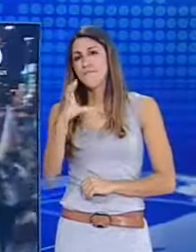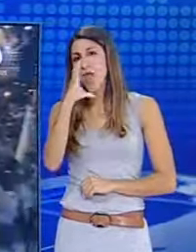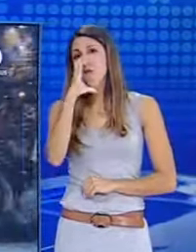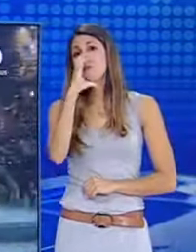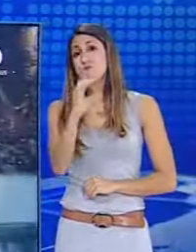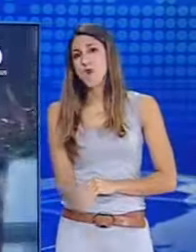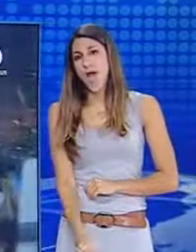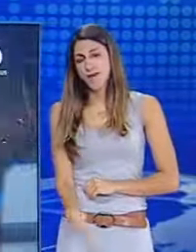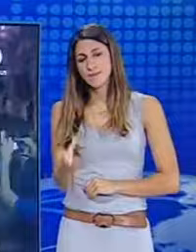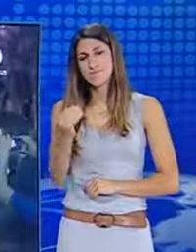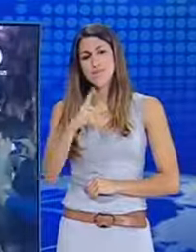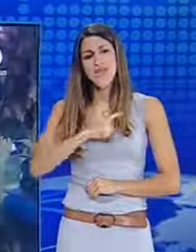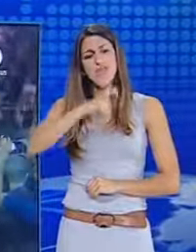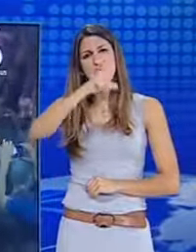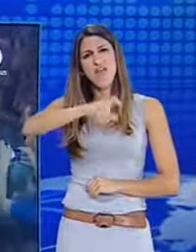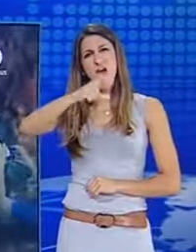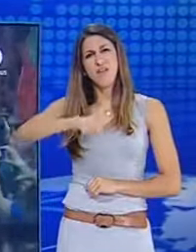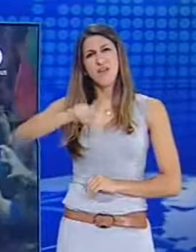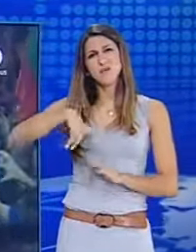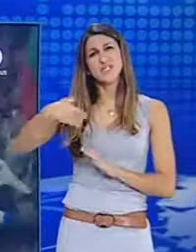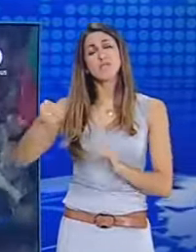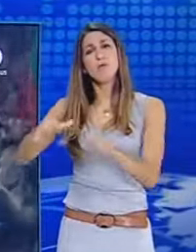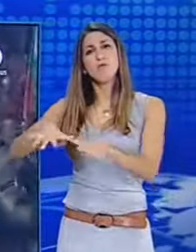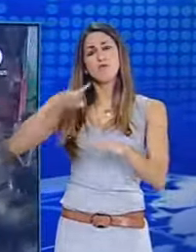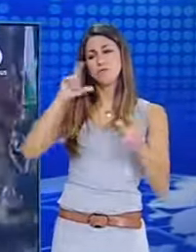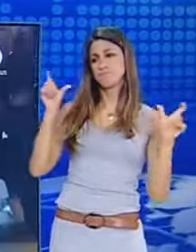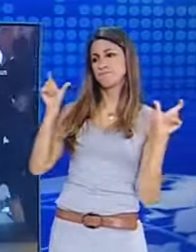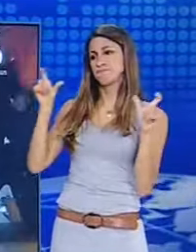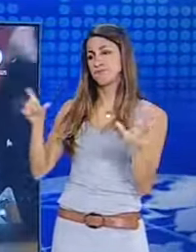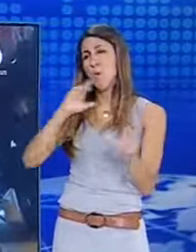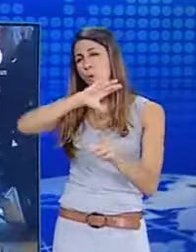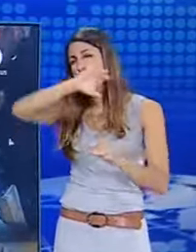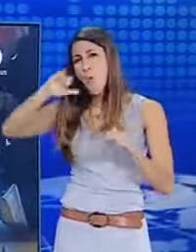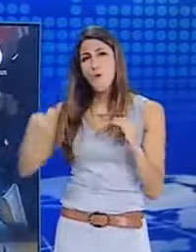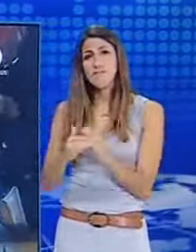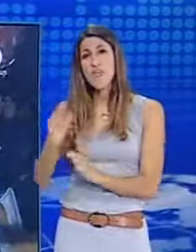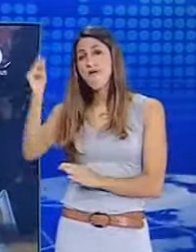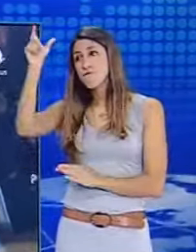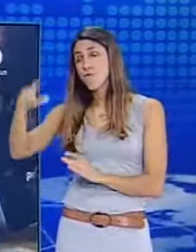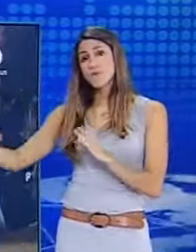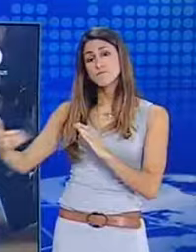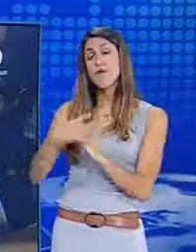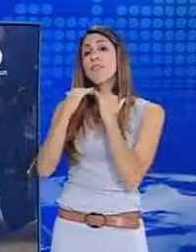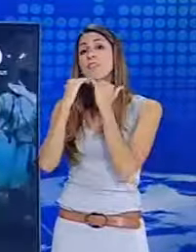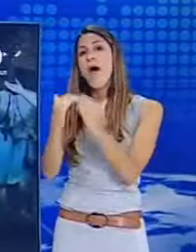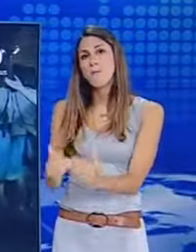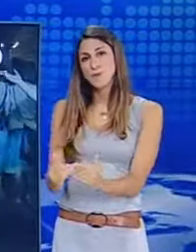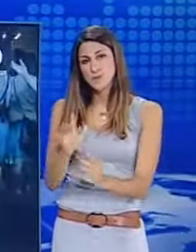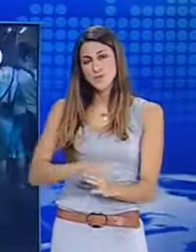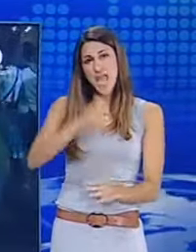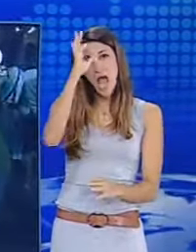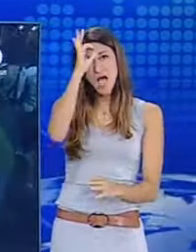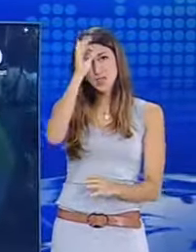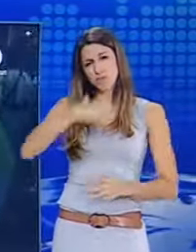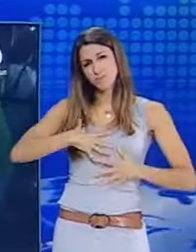διαβηλωτές μπροστά από το κοινοβούλιο της Βουλγαρίας οι οποίοι είχαν αποκλείσει την ίχθατο κτίριο και εμπόδιζαν την έξοδο βουλευτών και υπουργών μέχρι τα ξημερώματα.